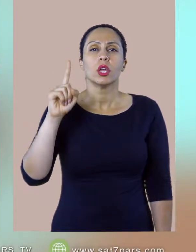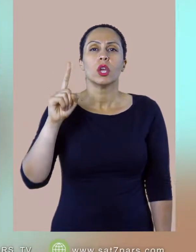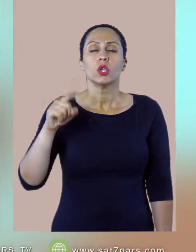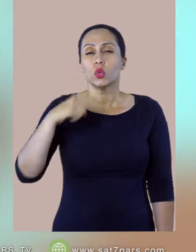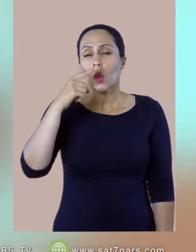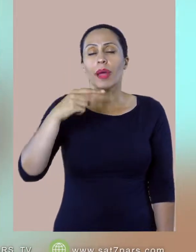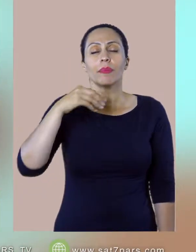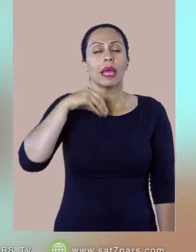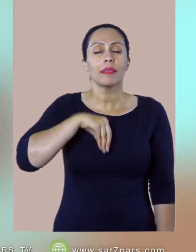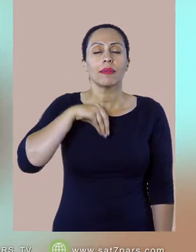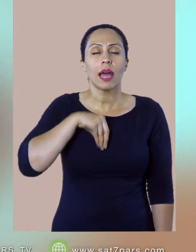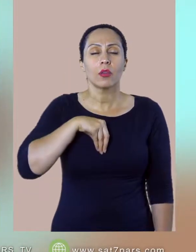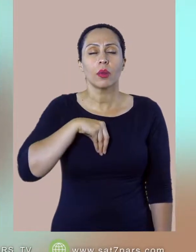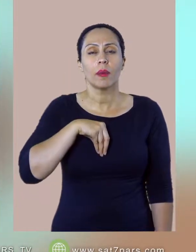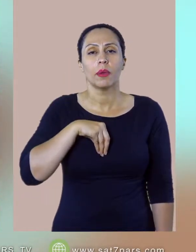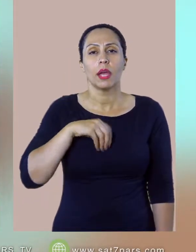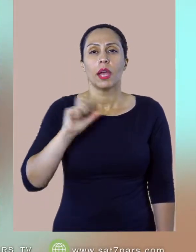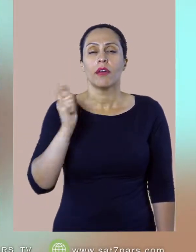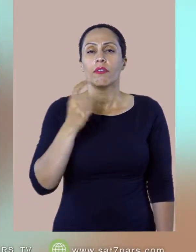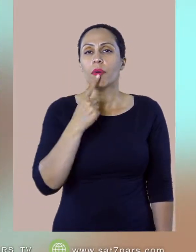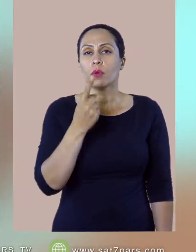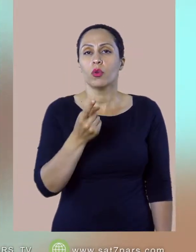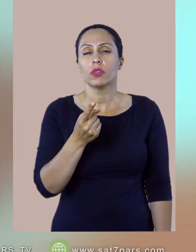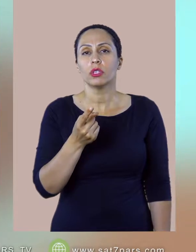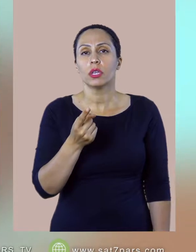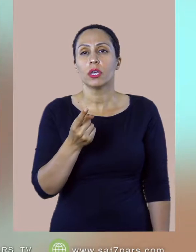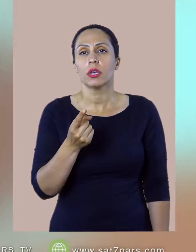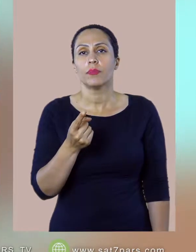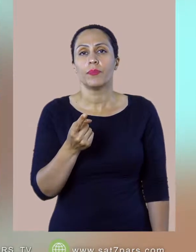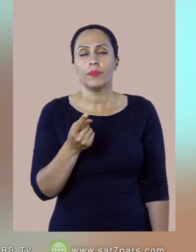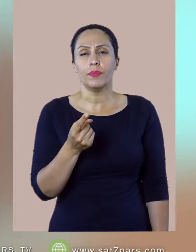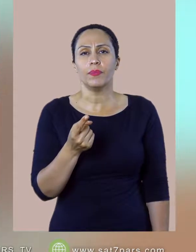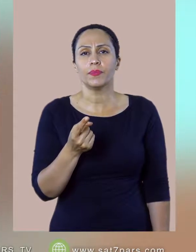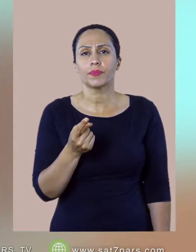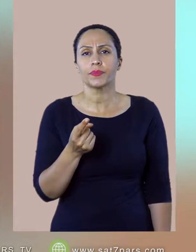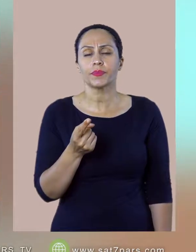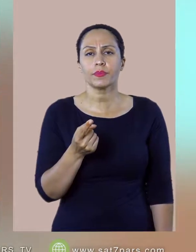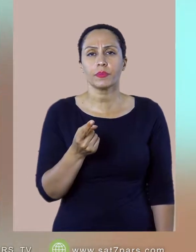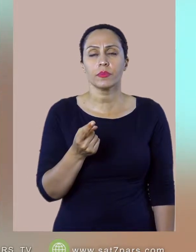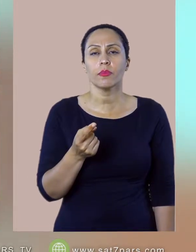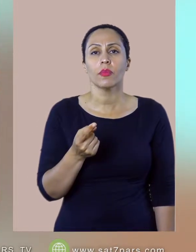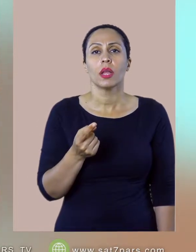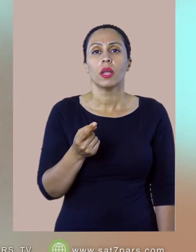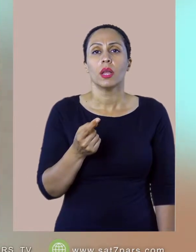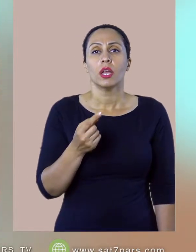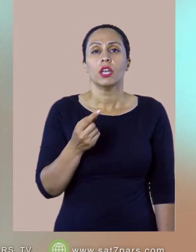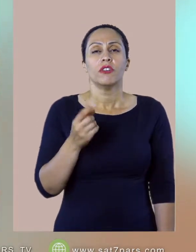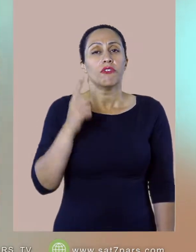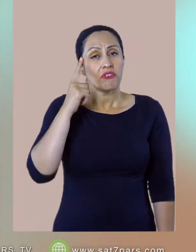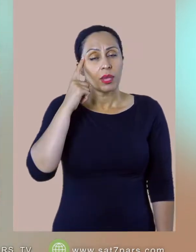هم صحبت میکرد صدای نمیشتیم ولی انگار در روح هم میگفت خب جیلبرد یعنی تو داره میگی که پاکی تو تو رو